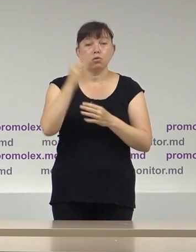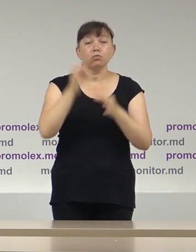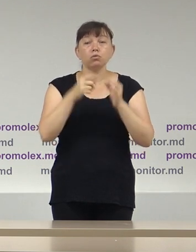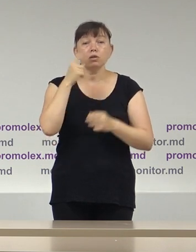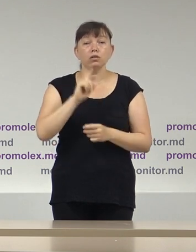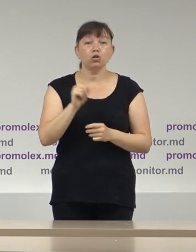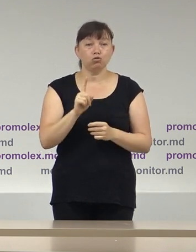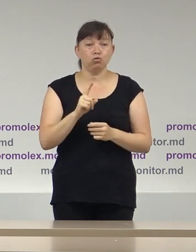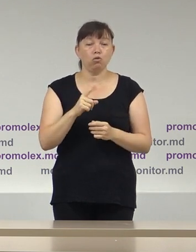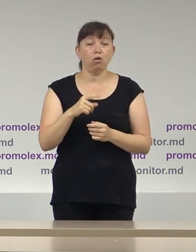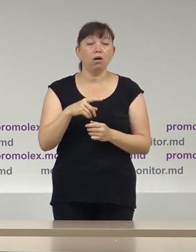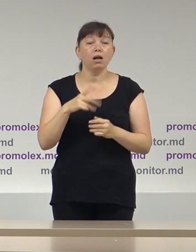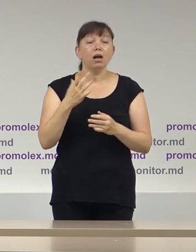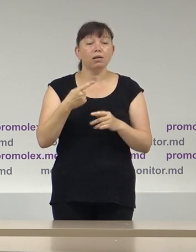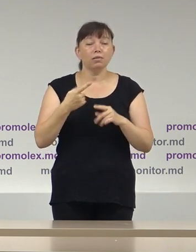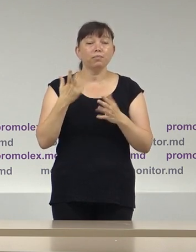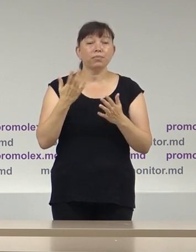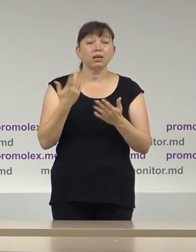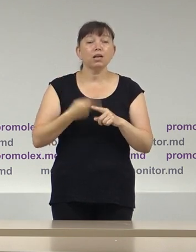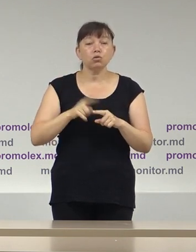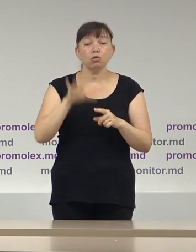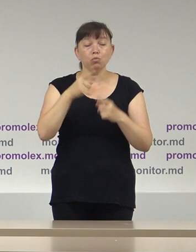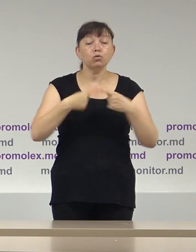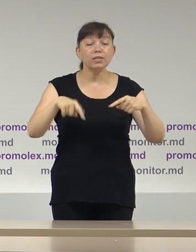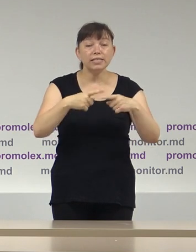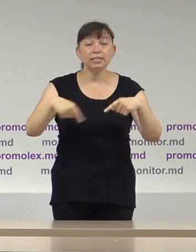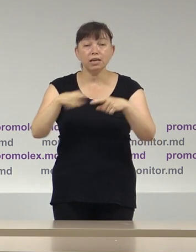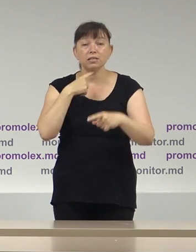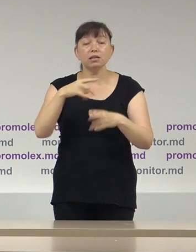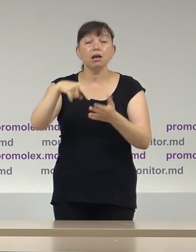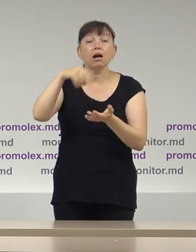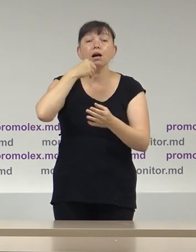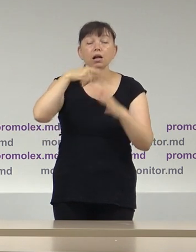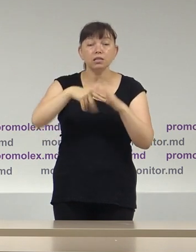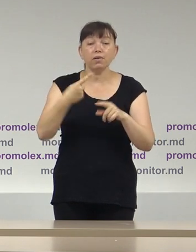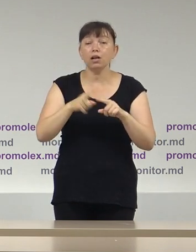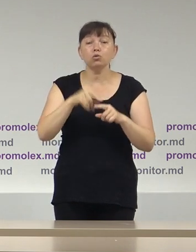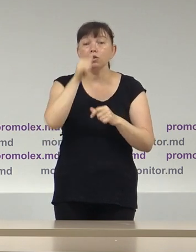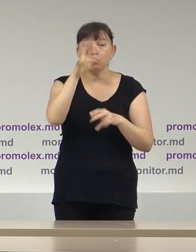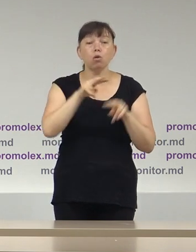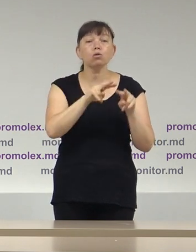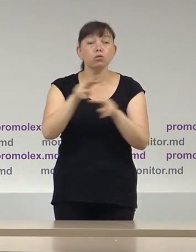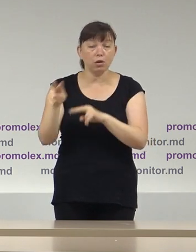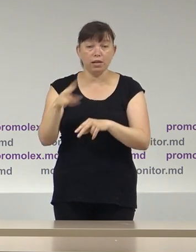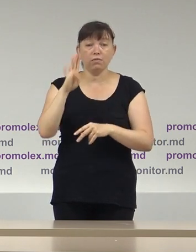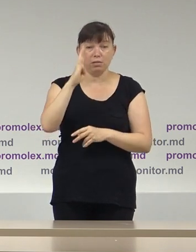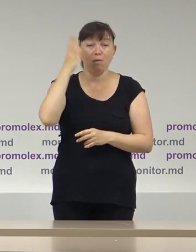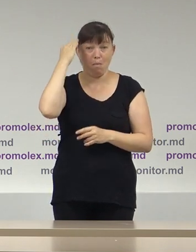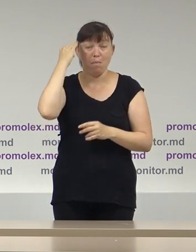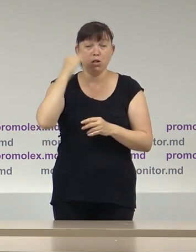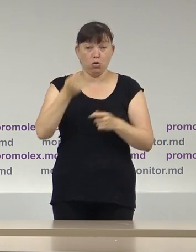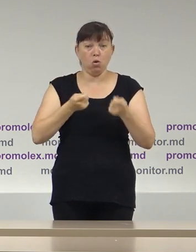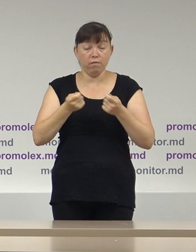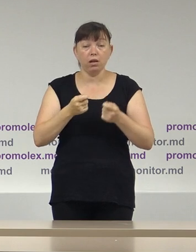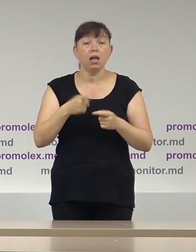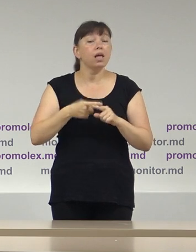că eventuală organizarea unor secții de votare de către cec pe un teritoriu care nu este controlat în mod efectiv de către autorități nu este